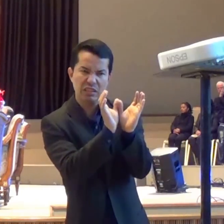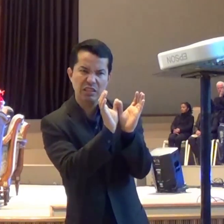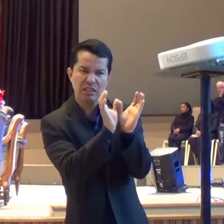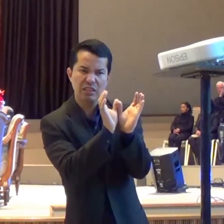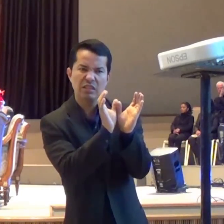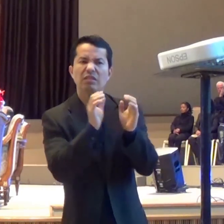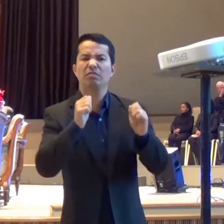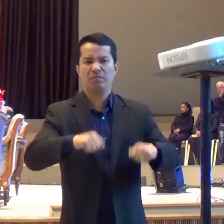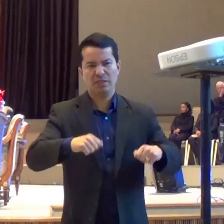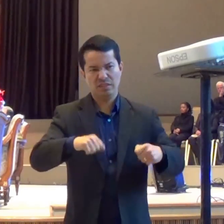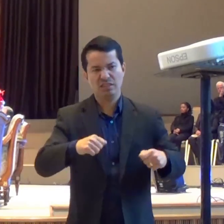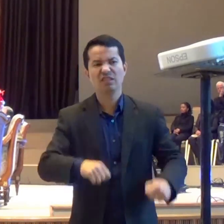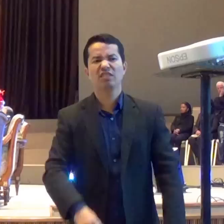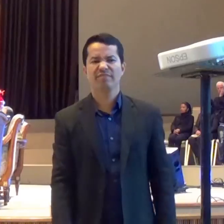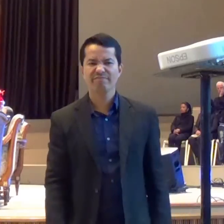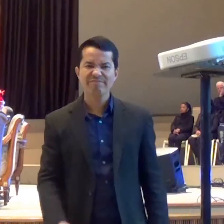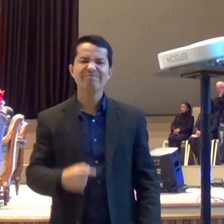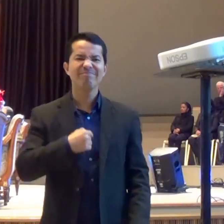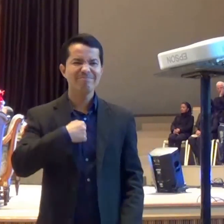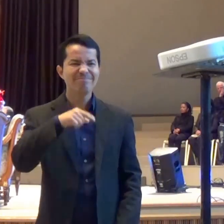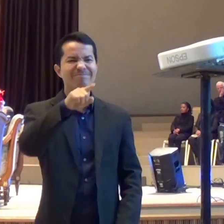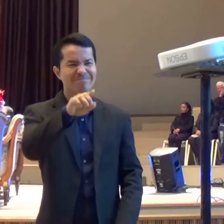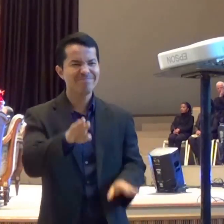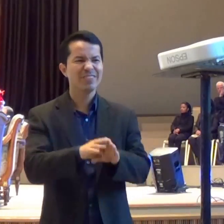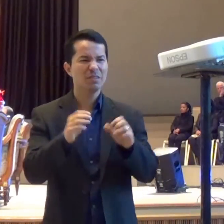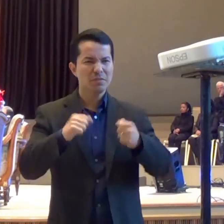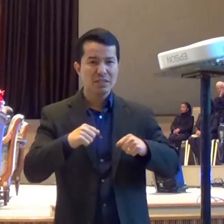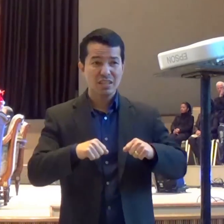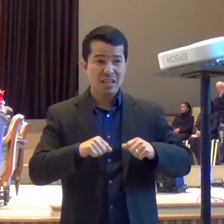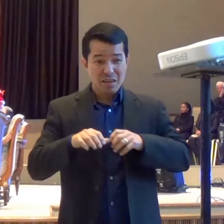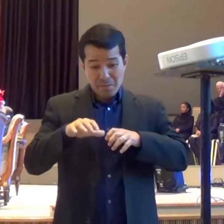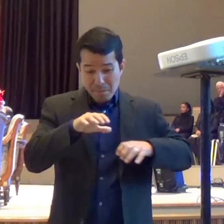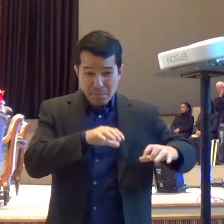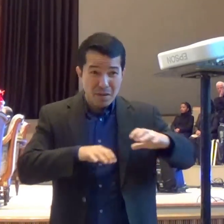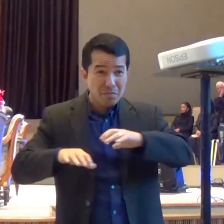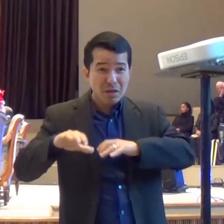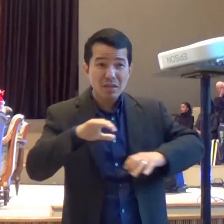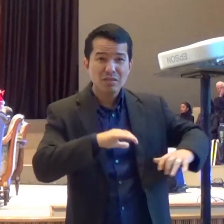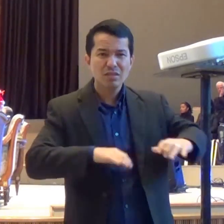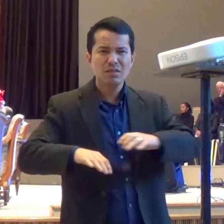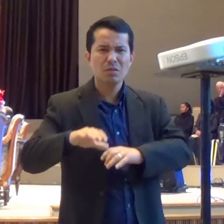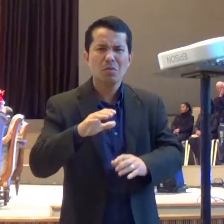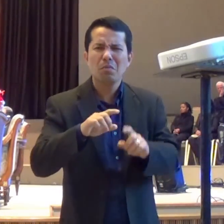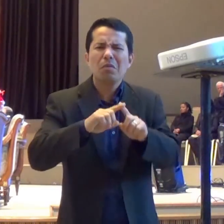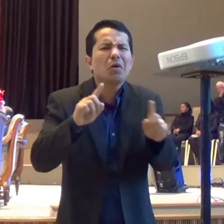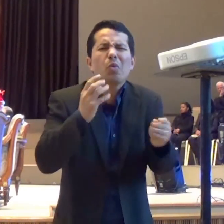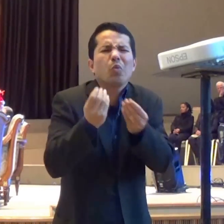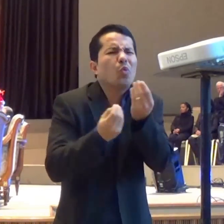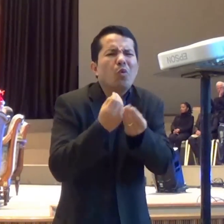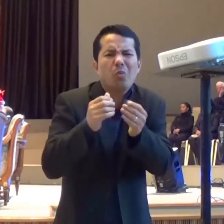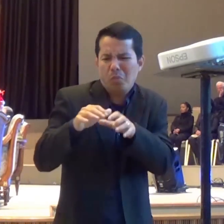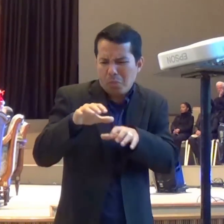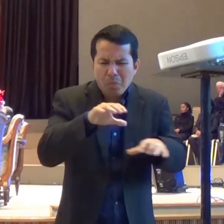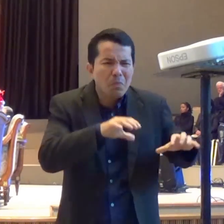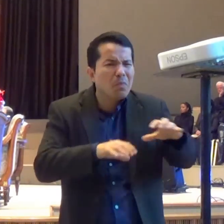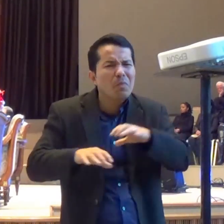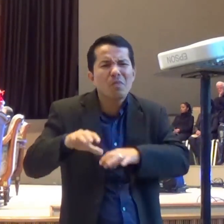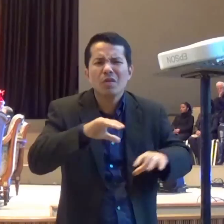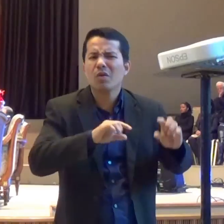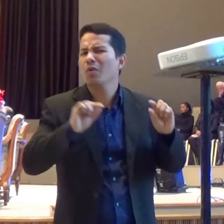entender a luz da Bíblia O significado dessa preparação O que é que Jesus queria que nós